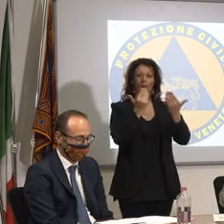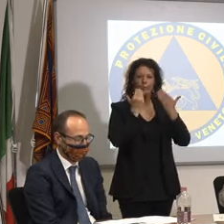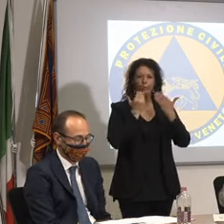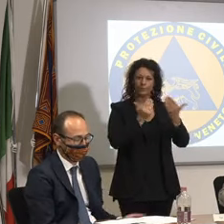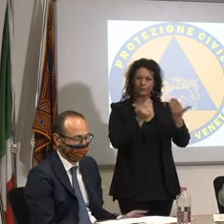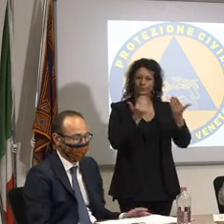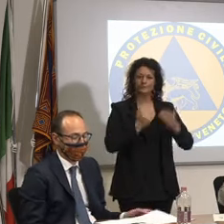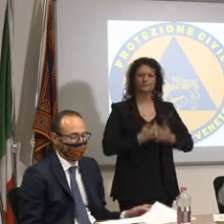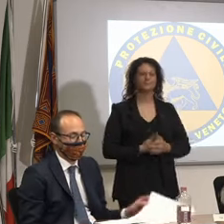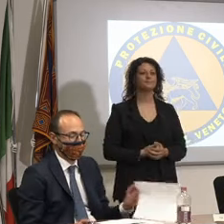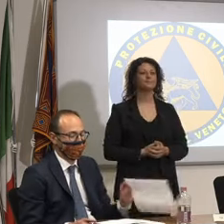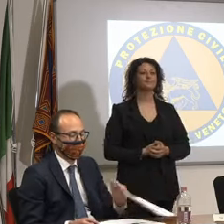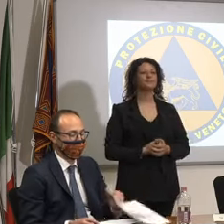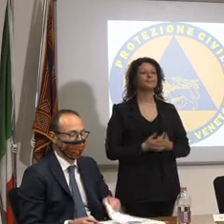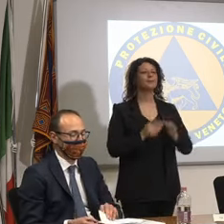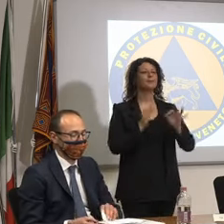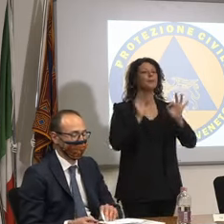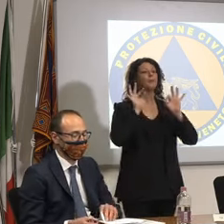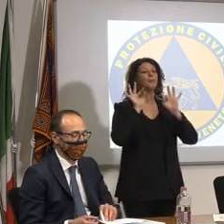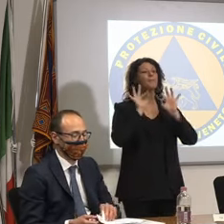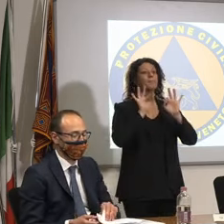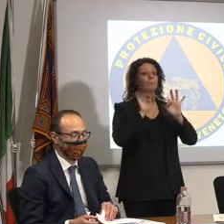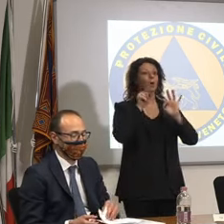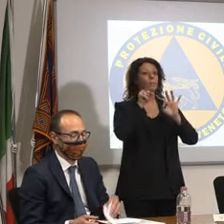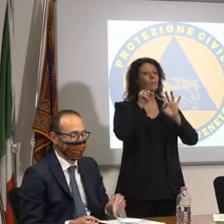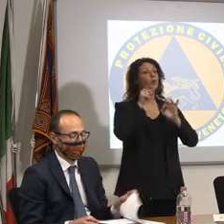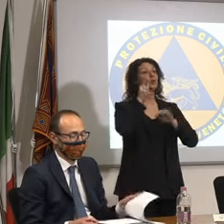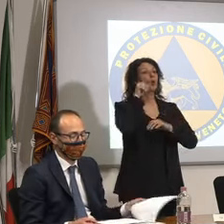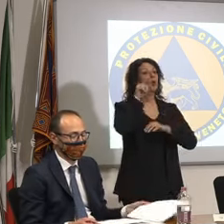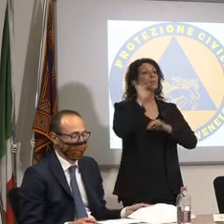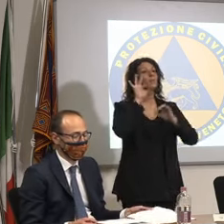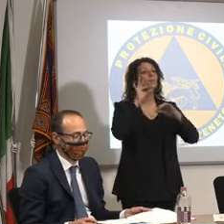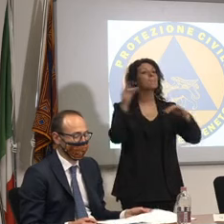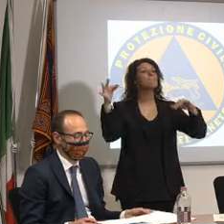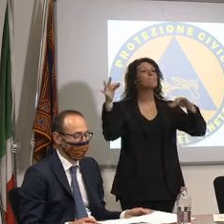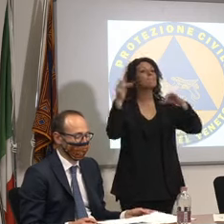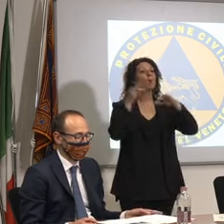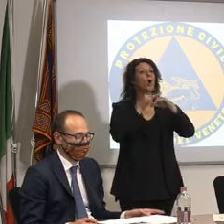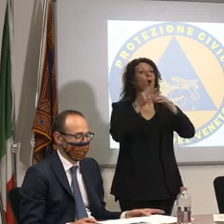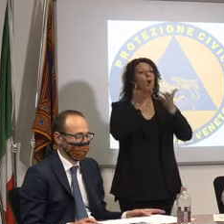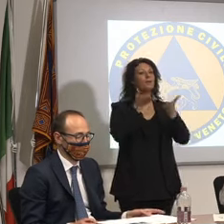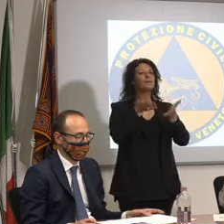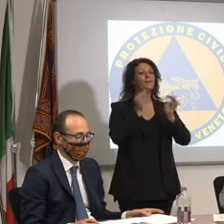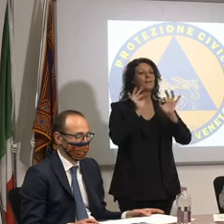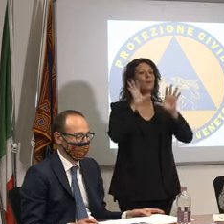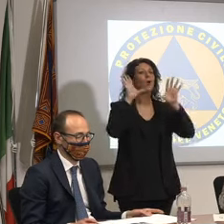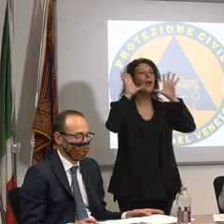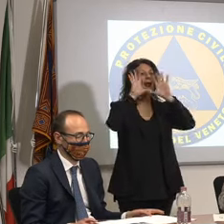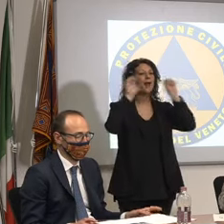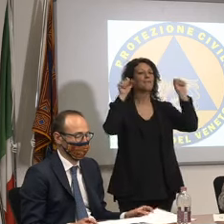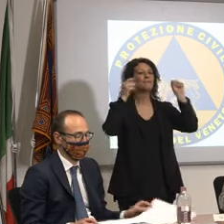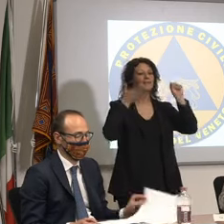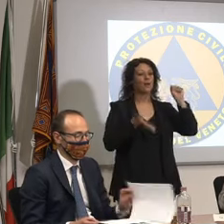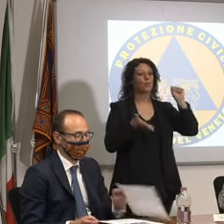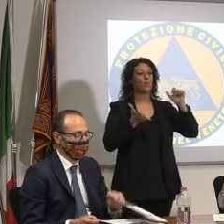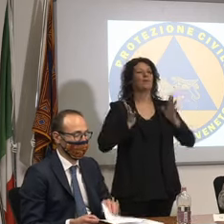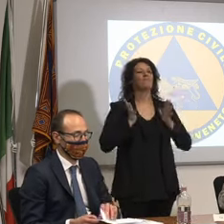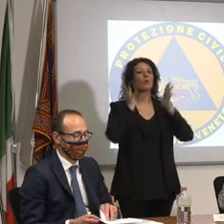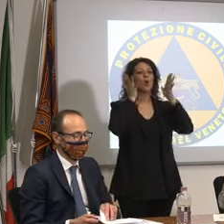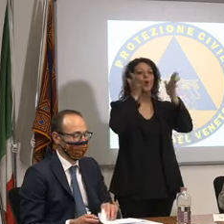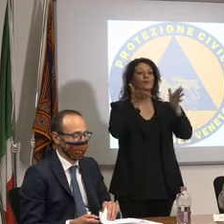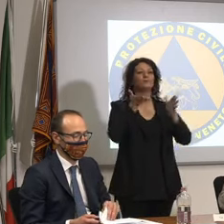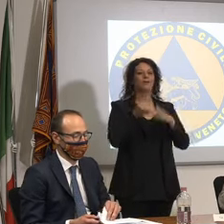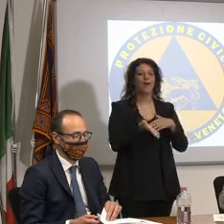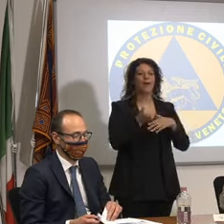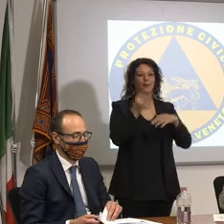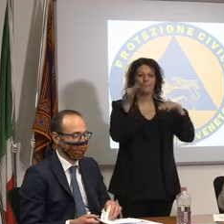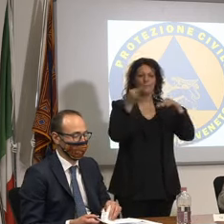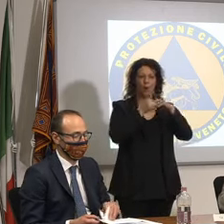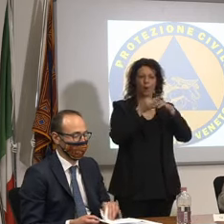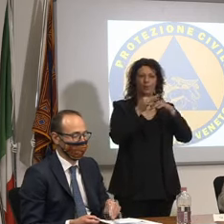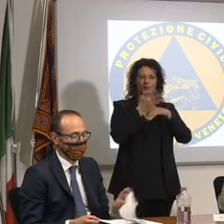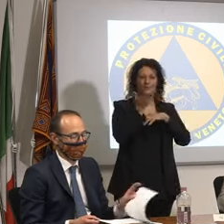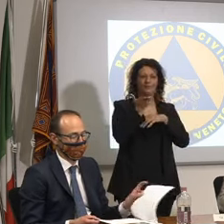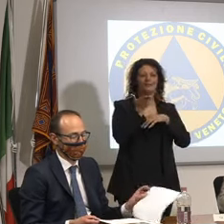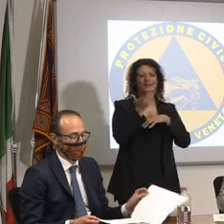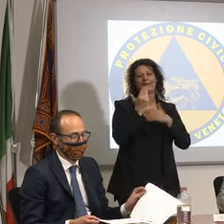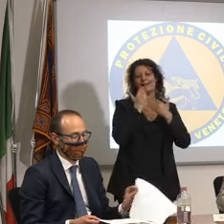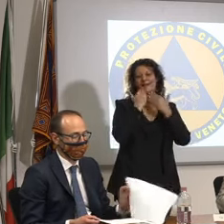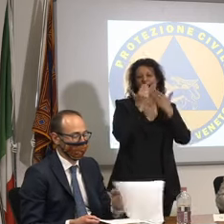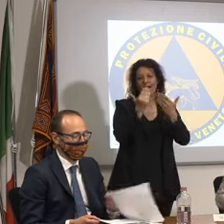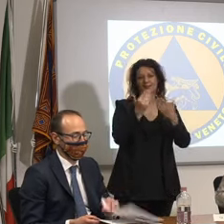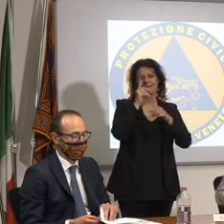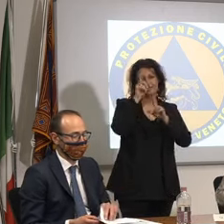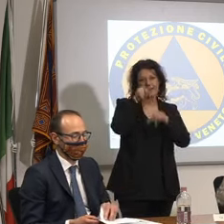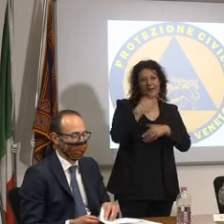signora che la moglie di uno dei carabinieri volontari che fa servizio qui quindi grazie grazie anche per la